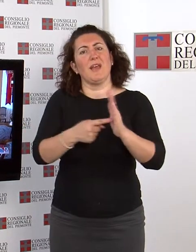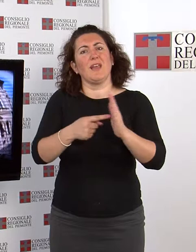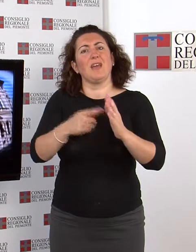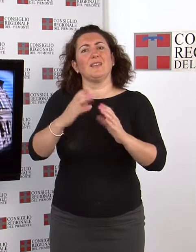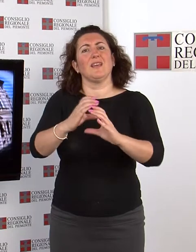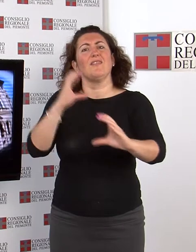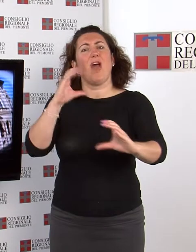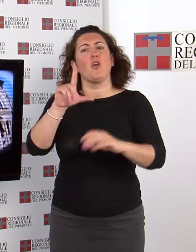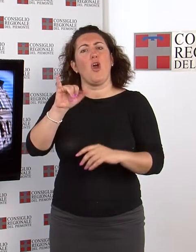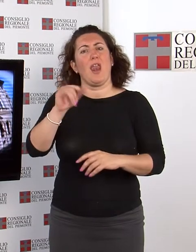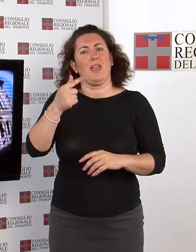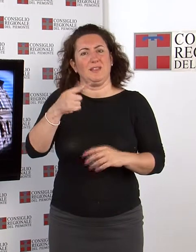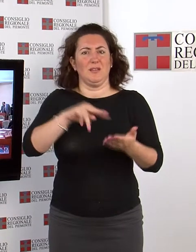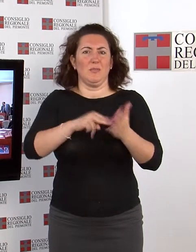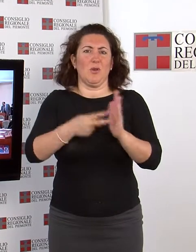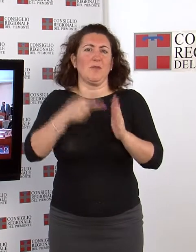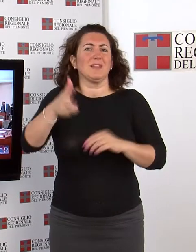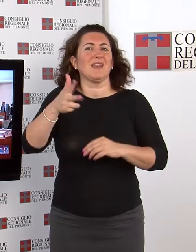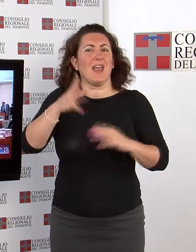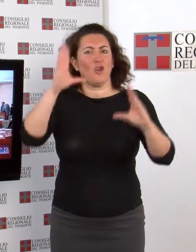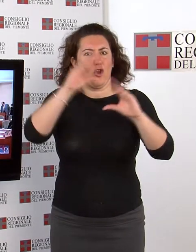Seduta sull'Europa